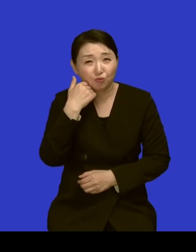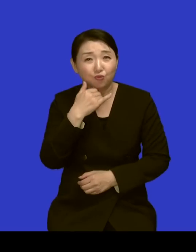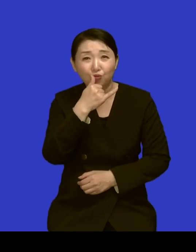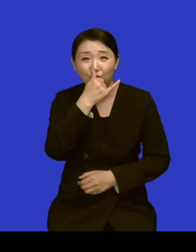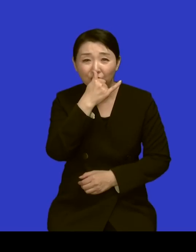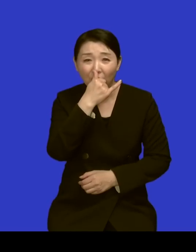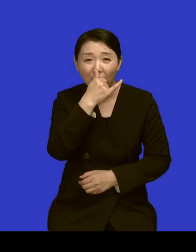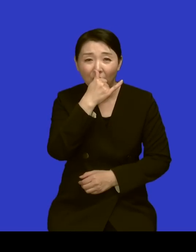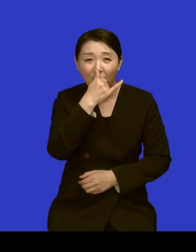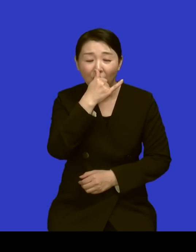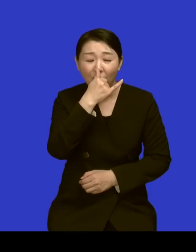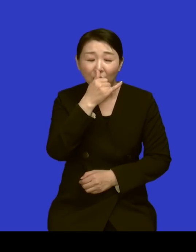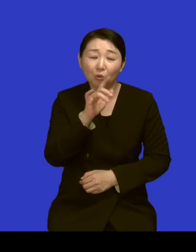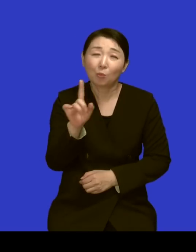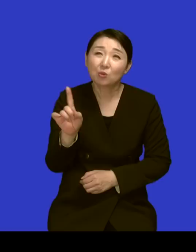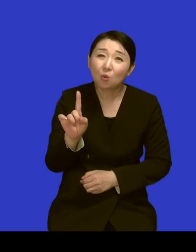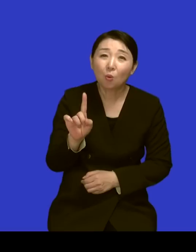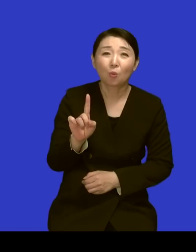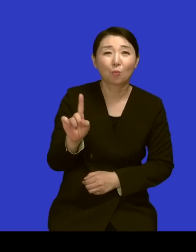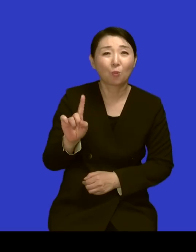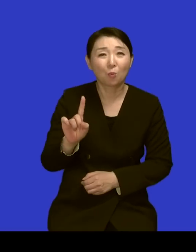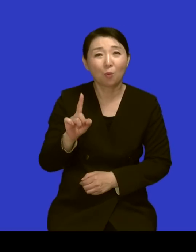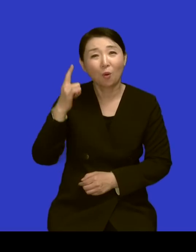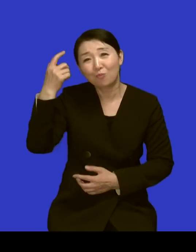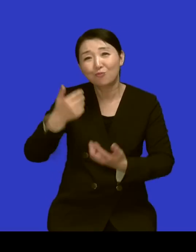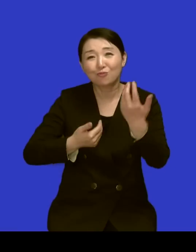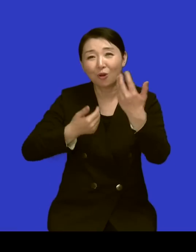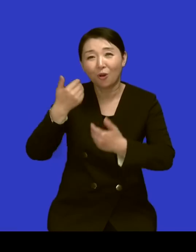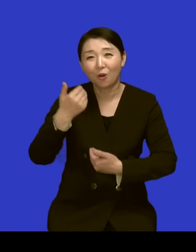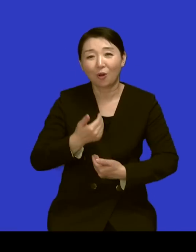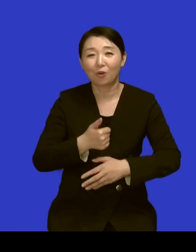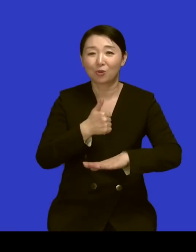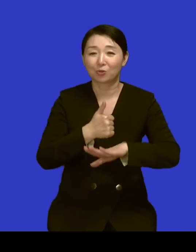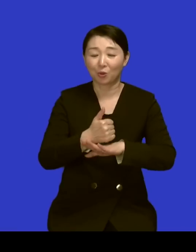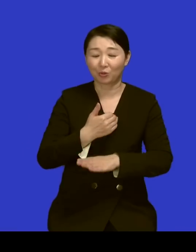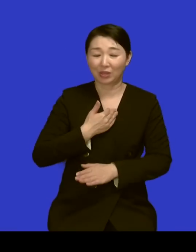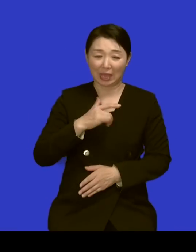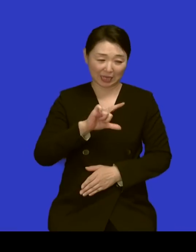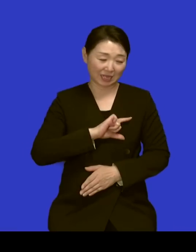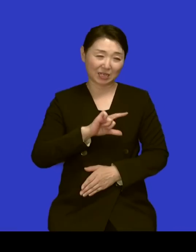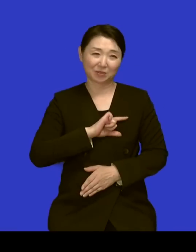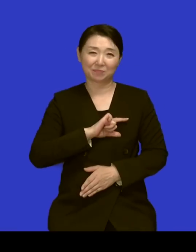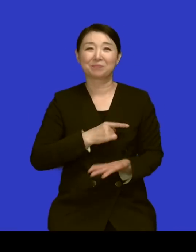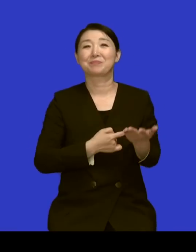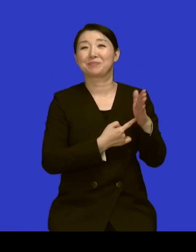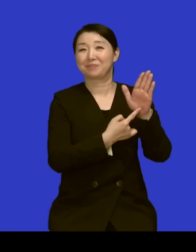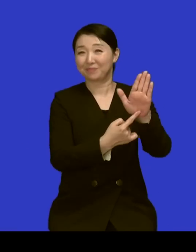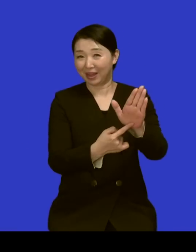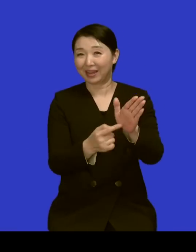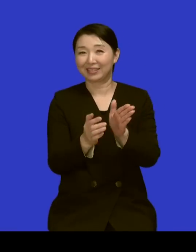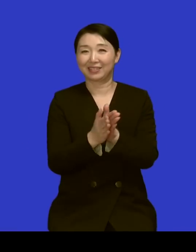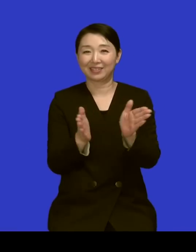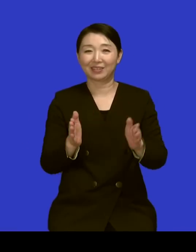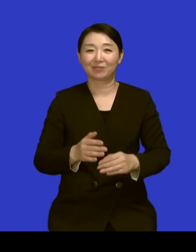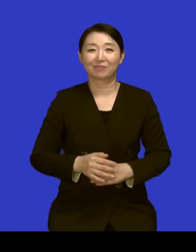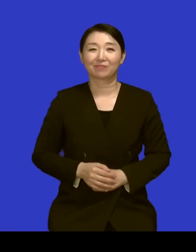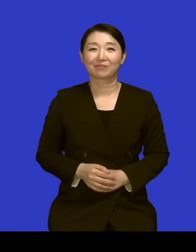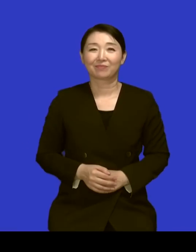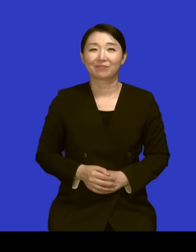뭐 어떻게 된 거냐 그러다 보니까 이제 제 이름이 나오게 됐고 네 그렇게 그럼 이제 손님들도